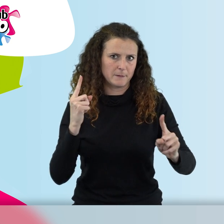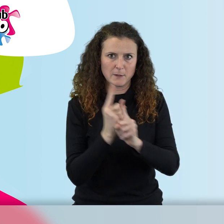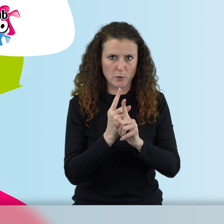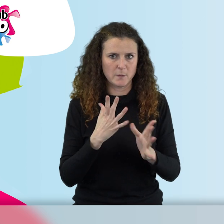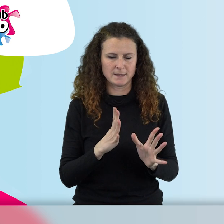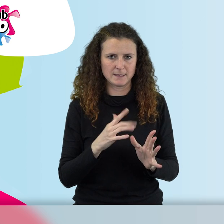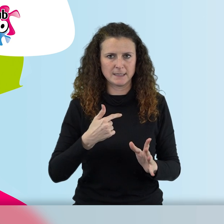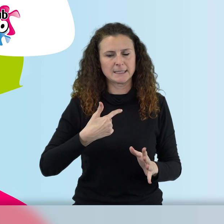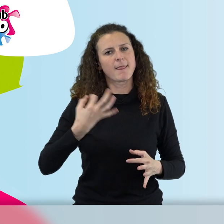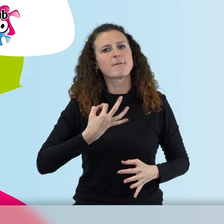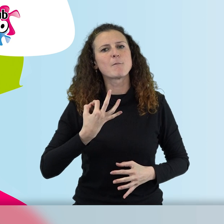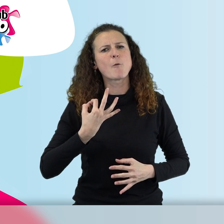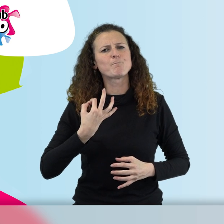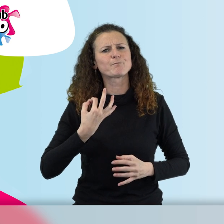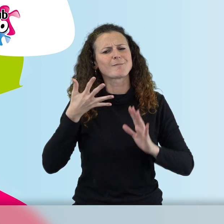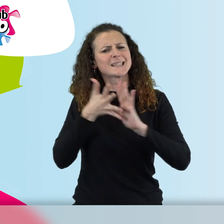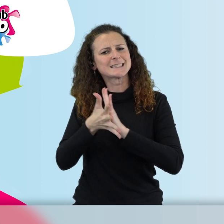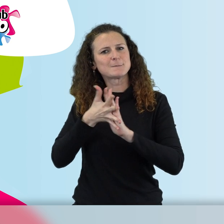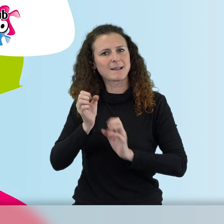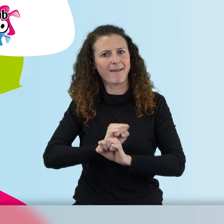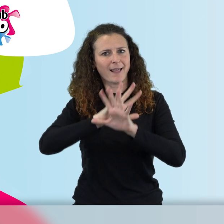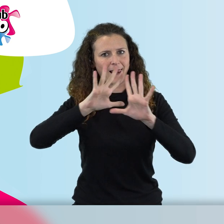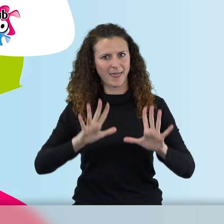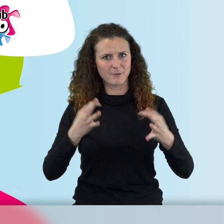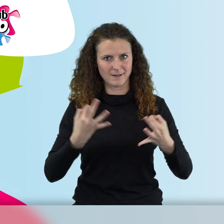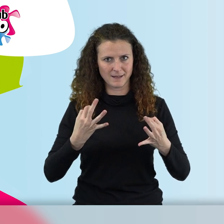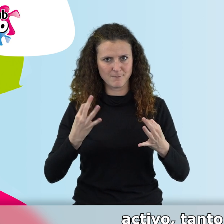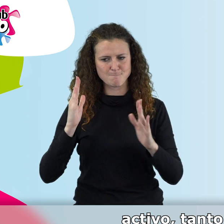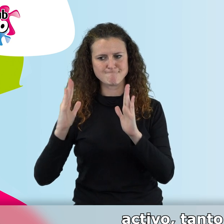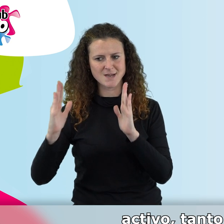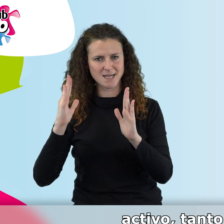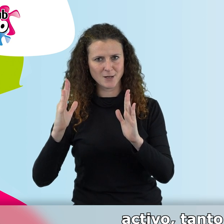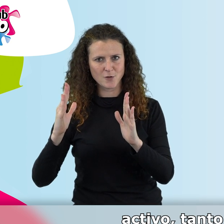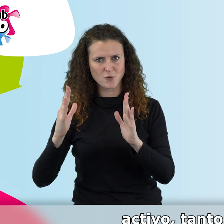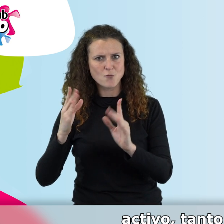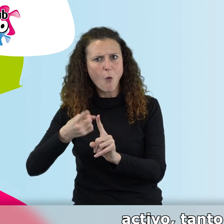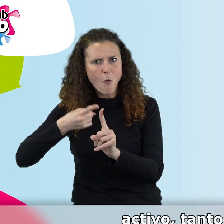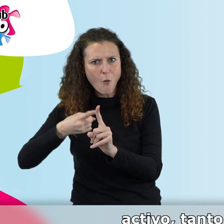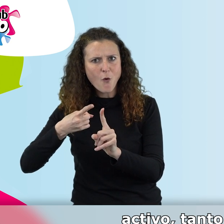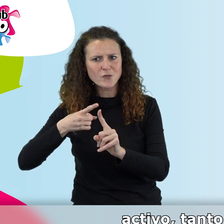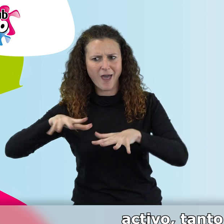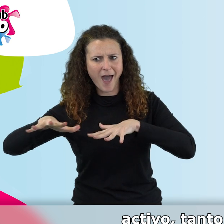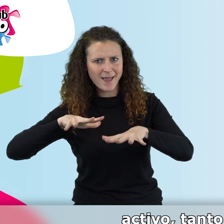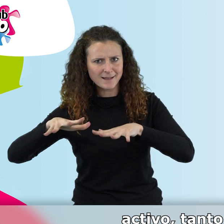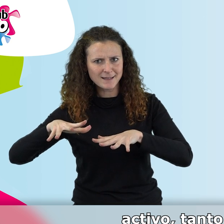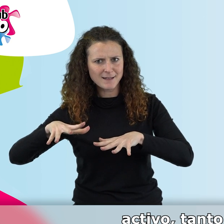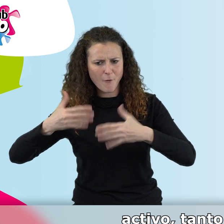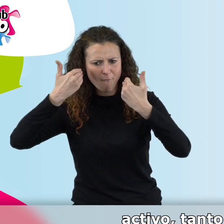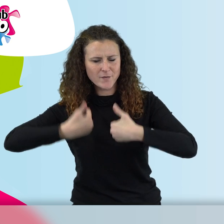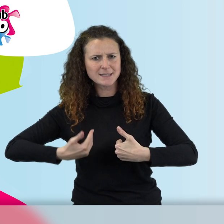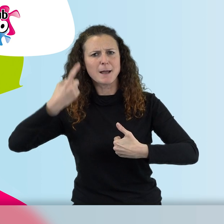aclarar que esto es un periodo útil, activo, tanto física como